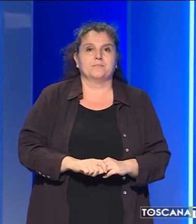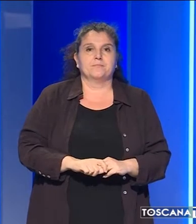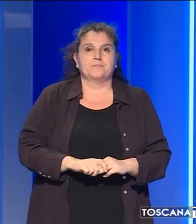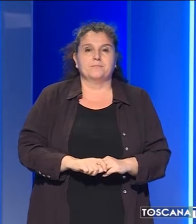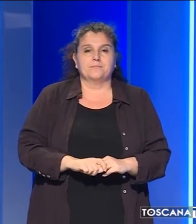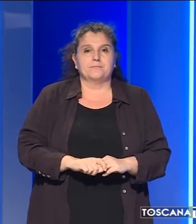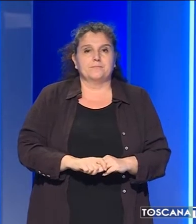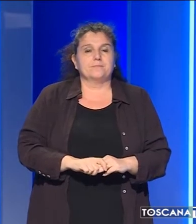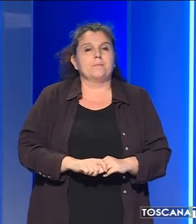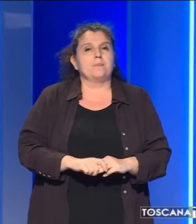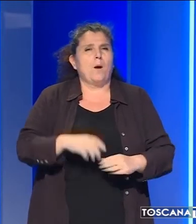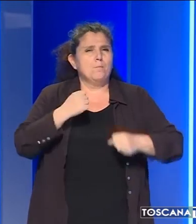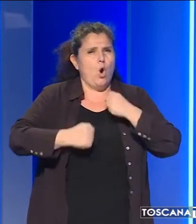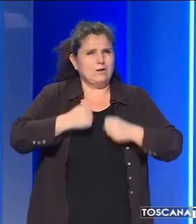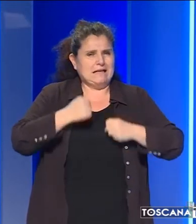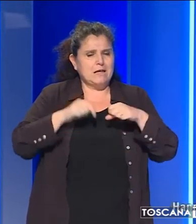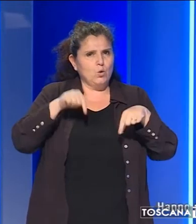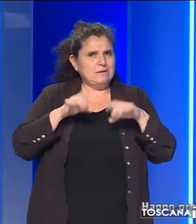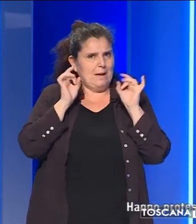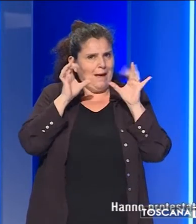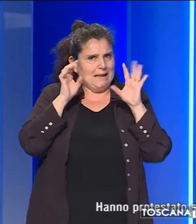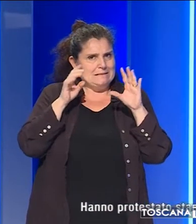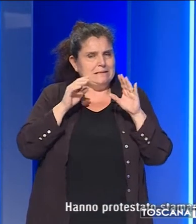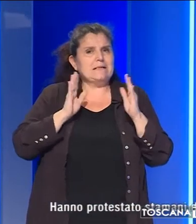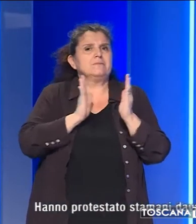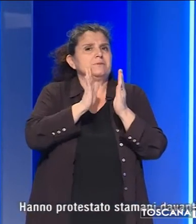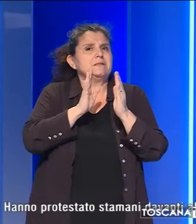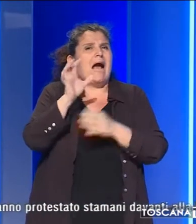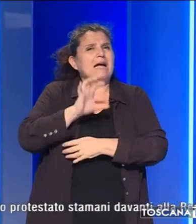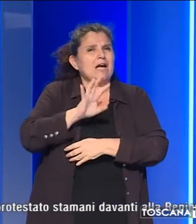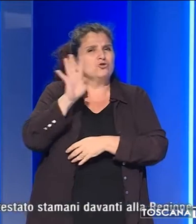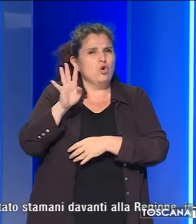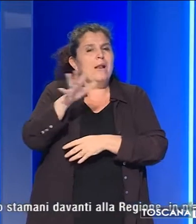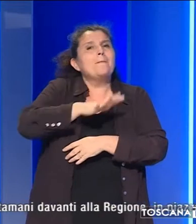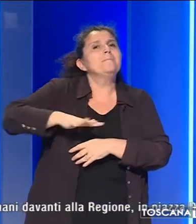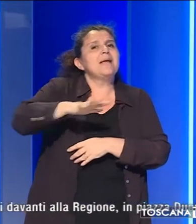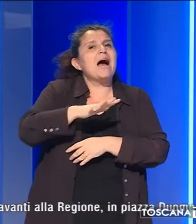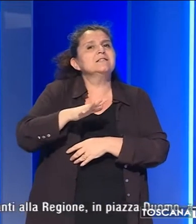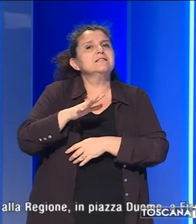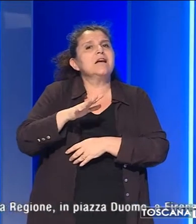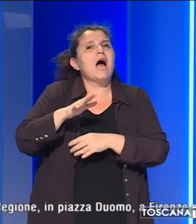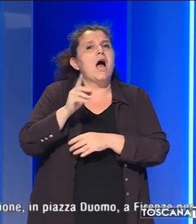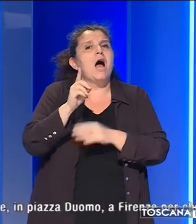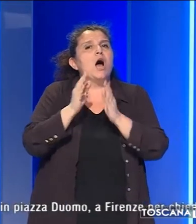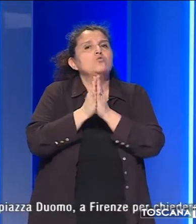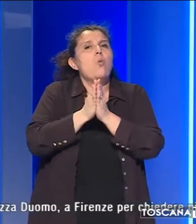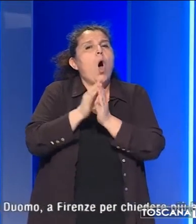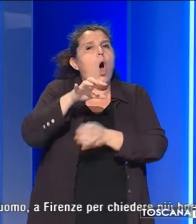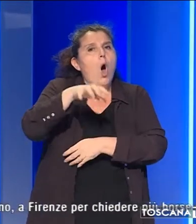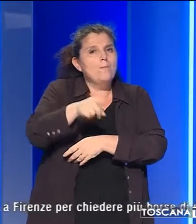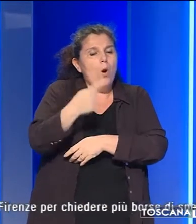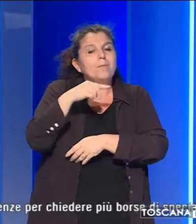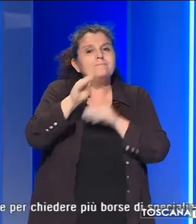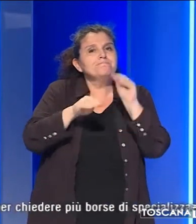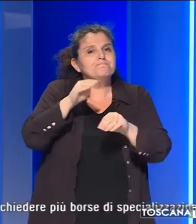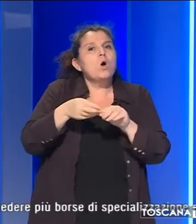Hanno protestato stamani davanti alla regione in piazza Duomo a Firenze per chiedere più borse di